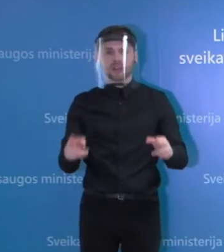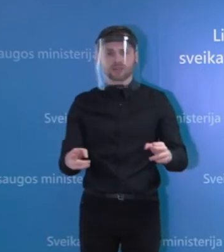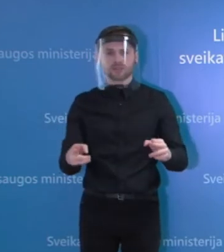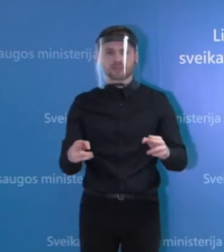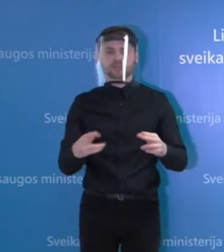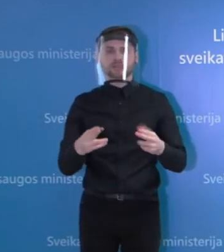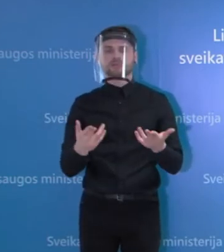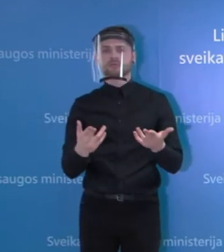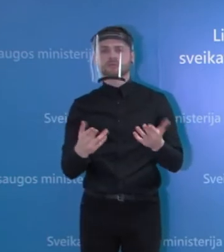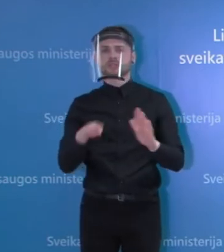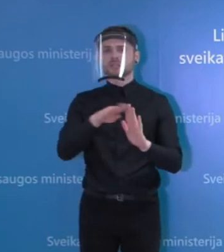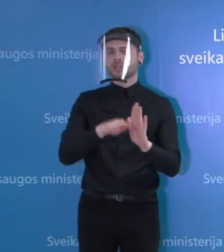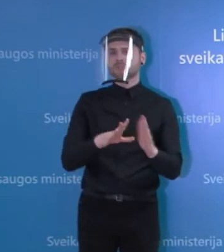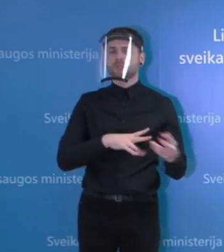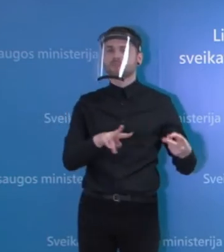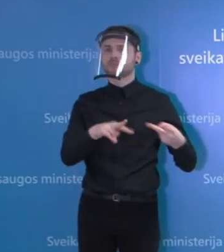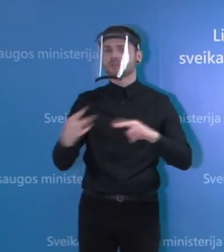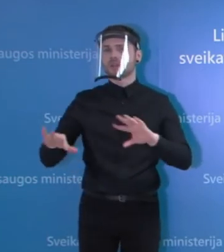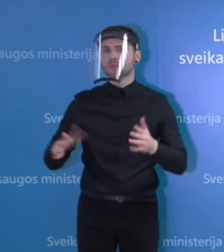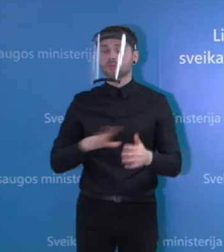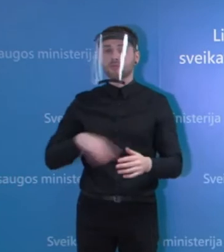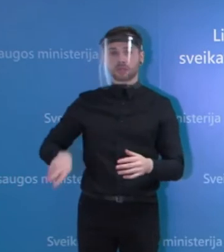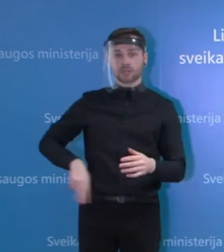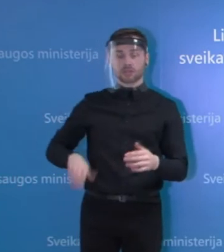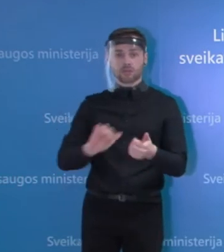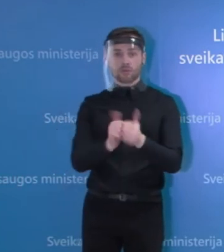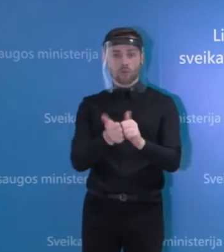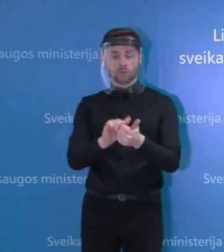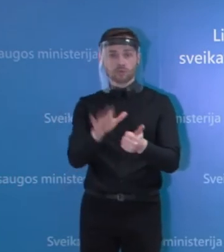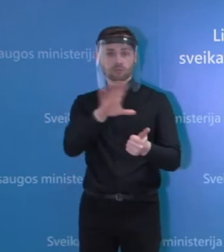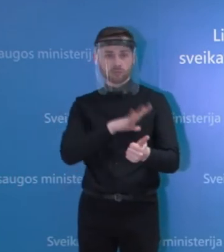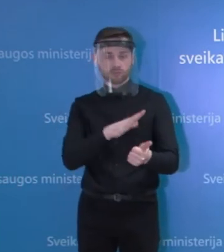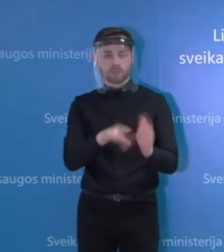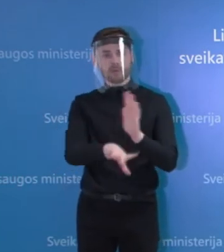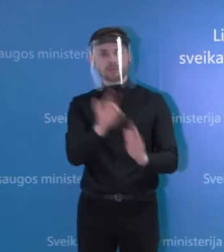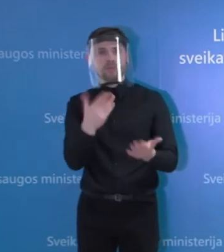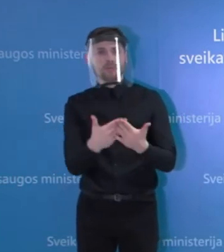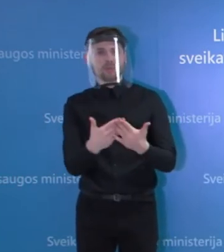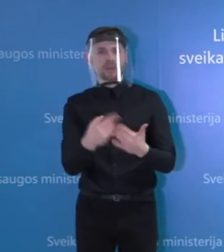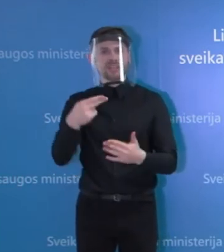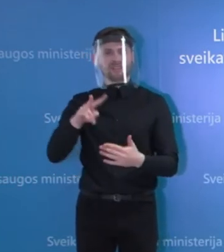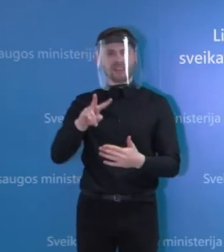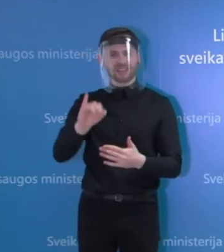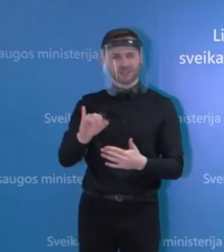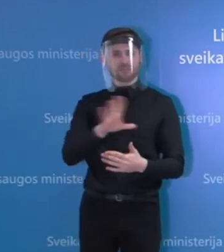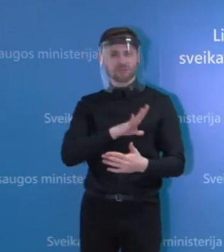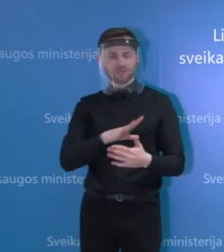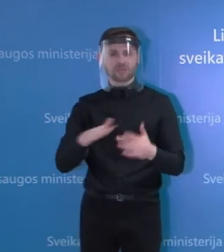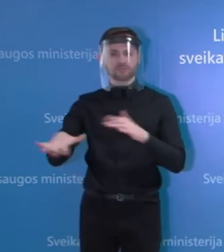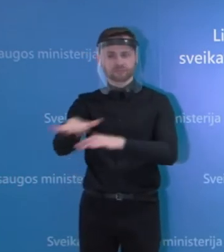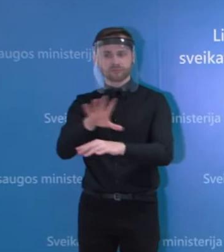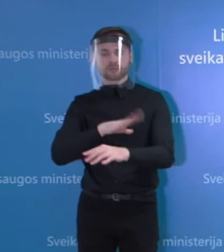priklausomybę, kaip visai neseniai vyko įsteigos vadovo konkursas, iššinktas vadovas? Ar tai susijęs su NVI bendruomenėje kartais